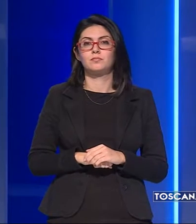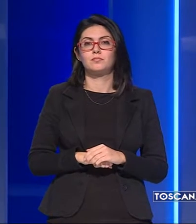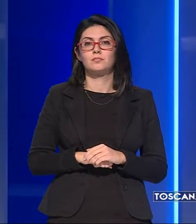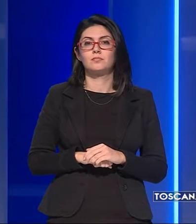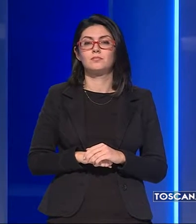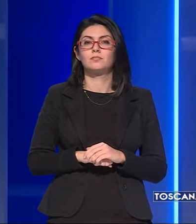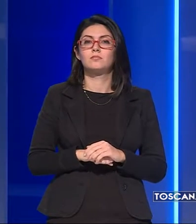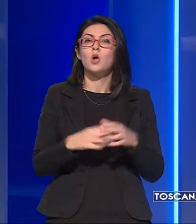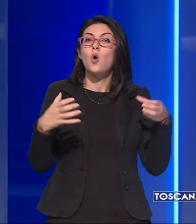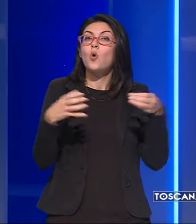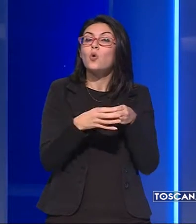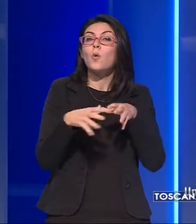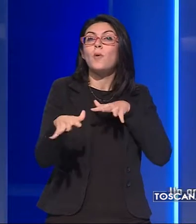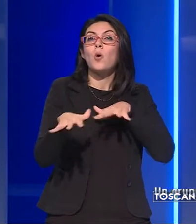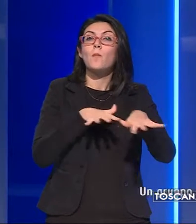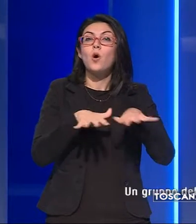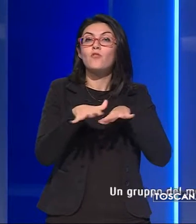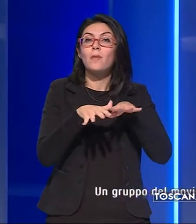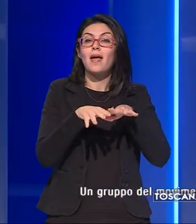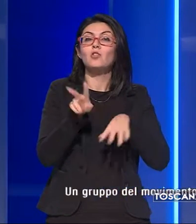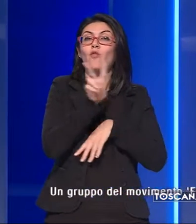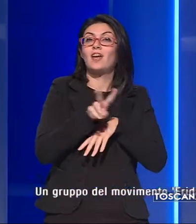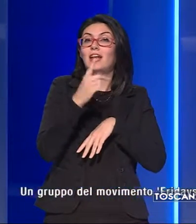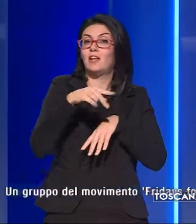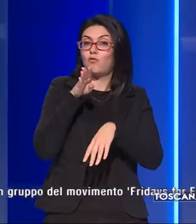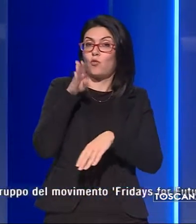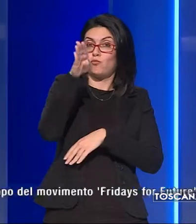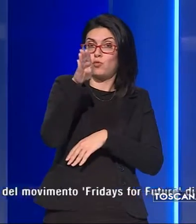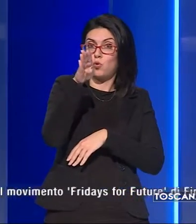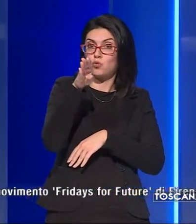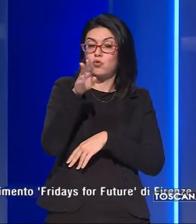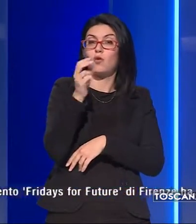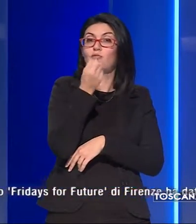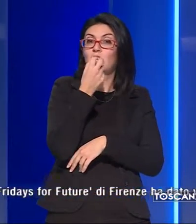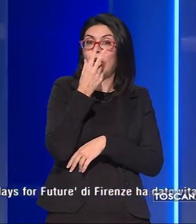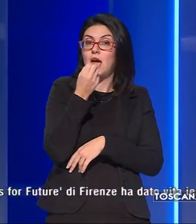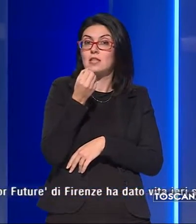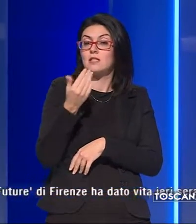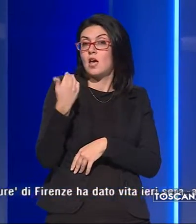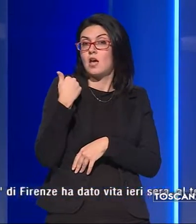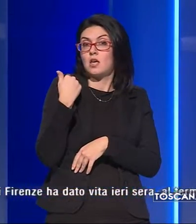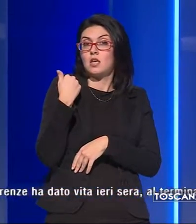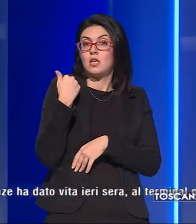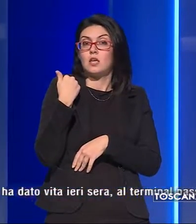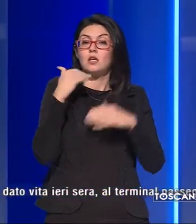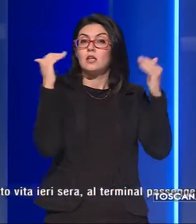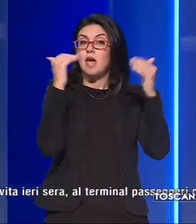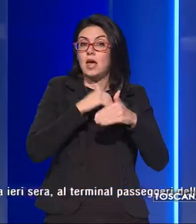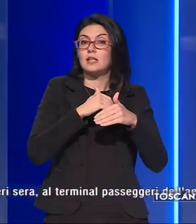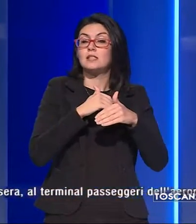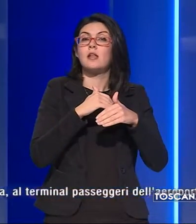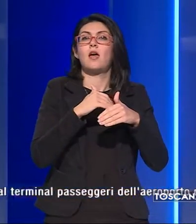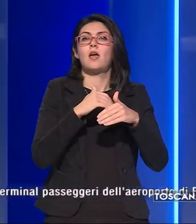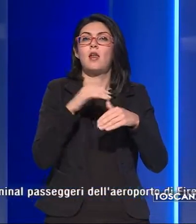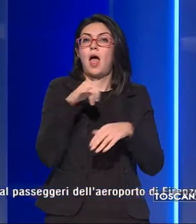Un gruppo del Movimento Fridays for Future di Firenze ha dato vita ieri sera al Terminal Passeggeri